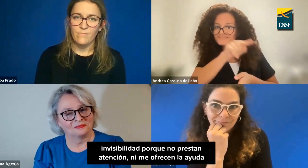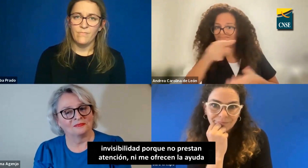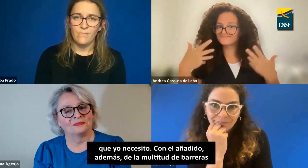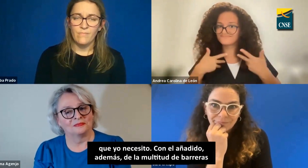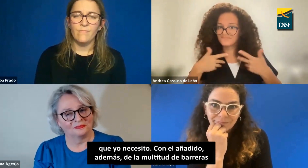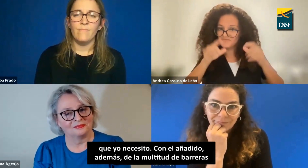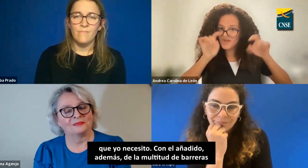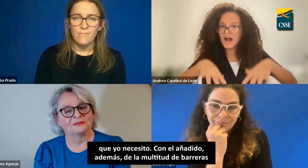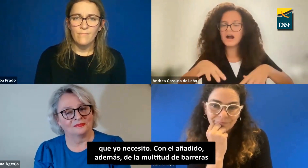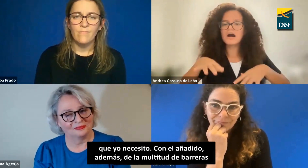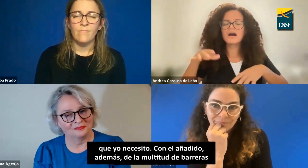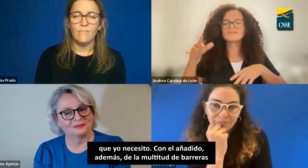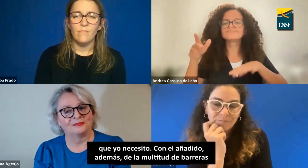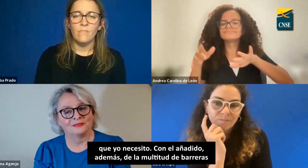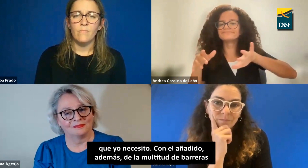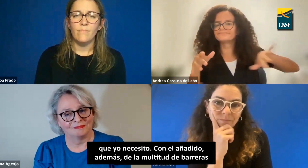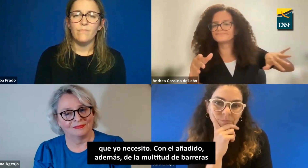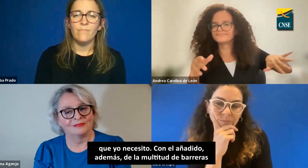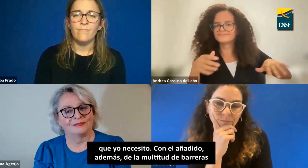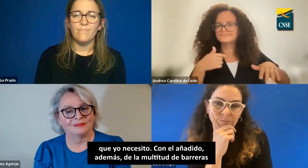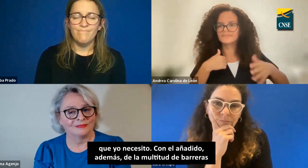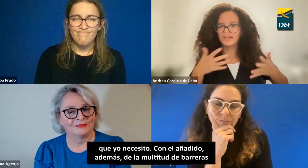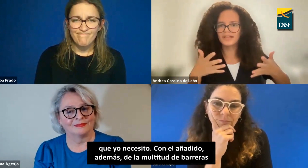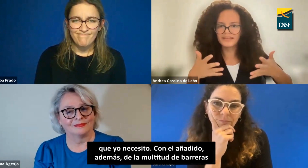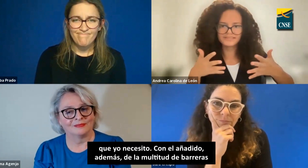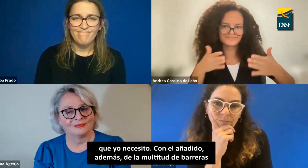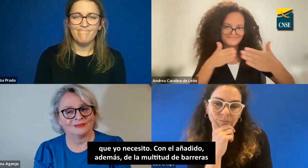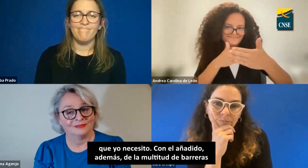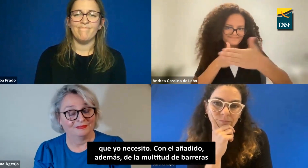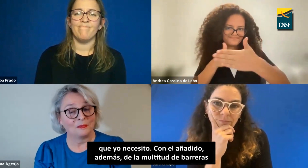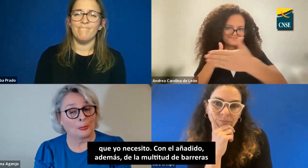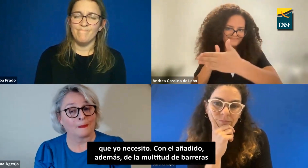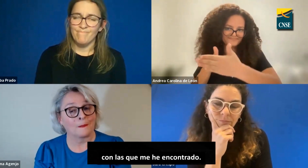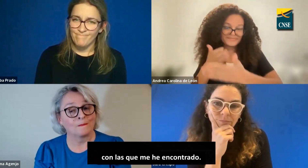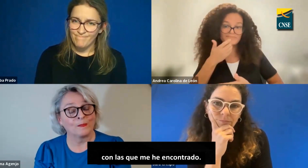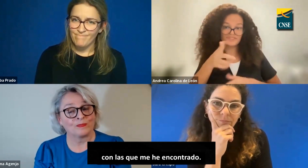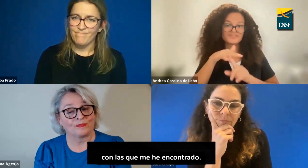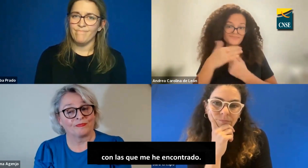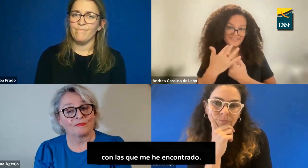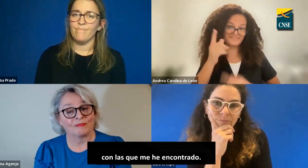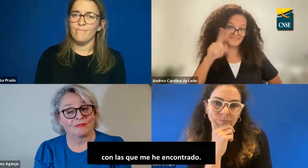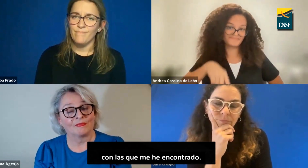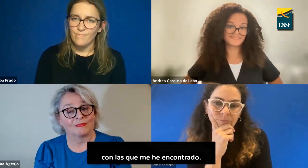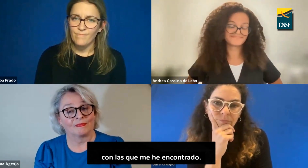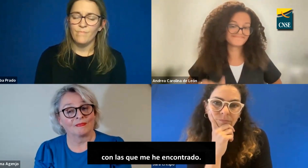ayuda que yo necesito, con el añadido además de la multitud de barreras con las que me he encontrado.